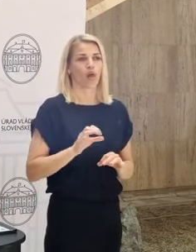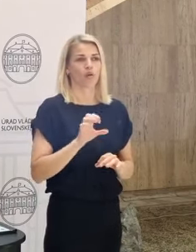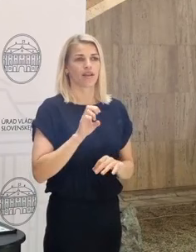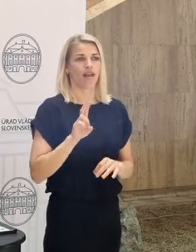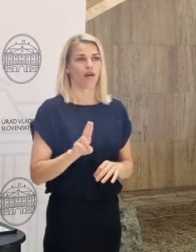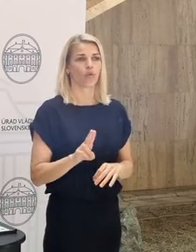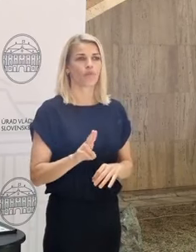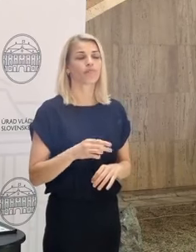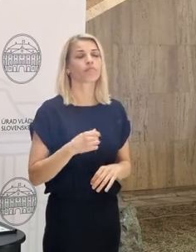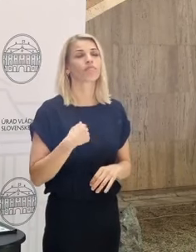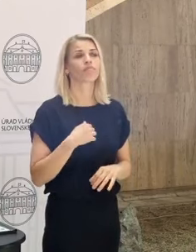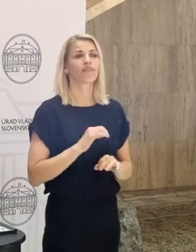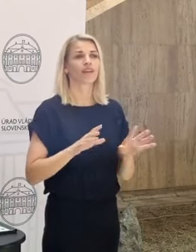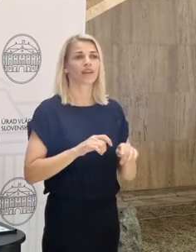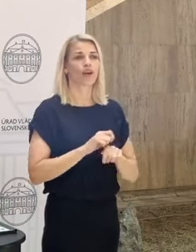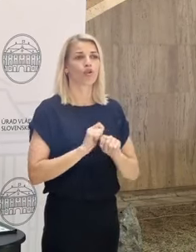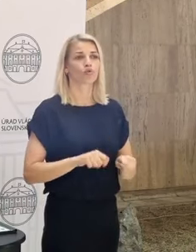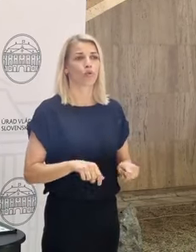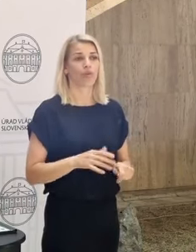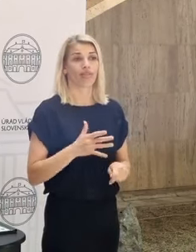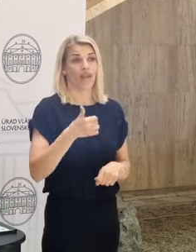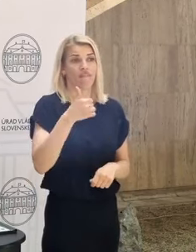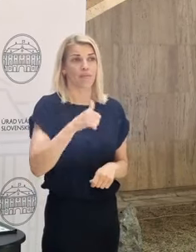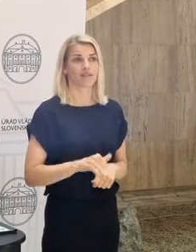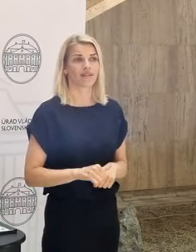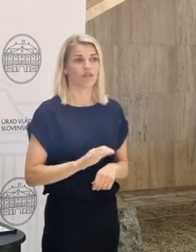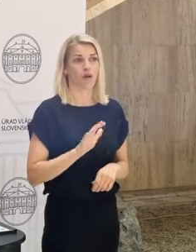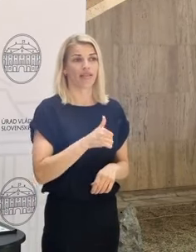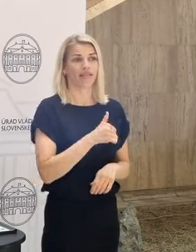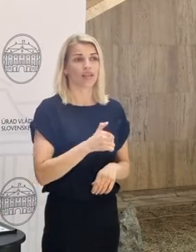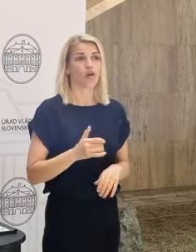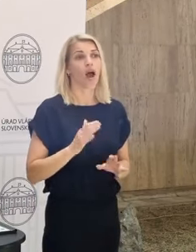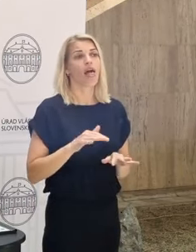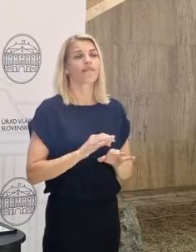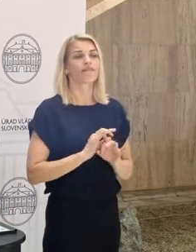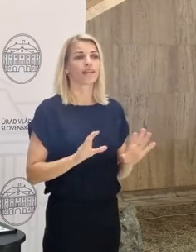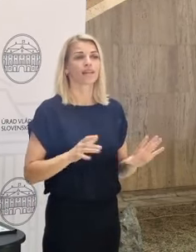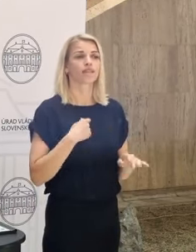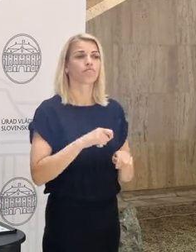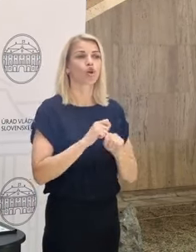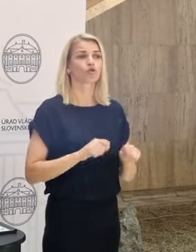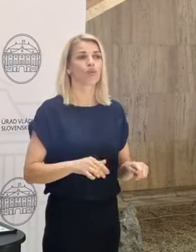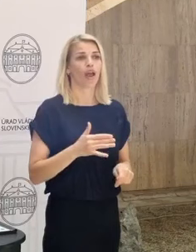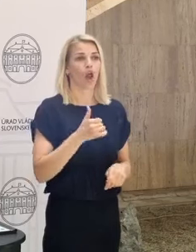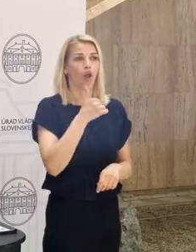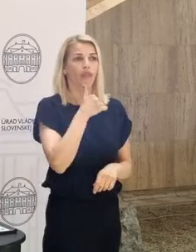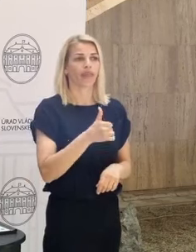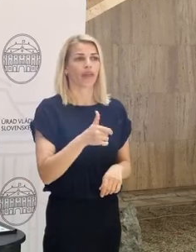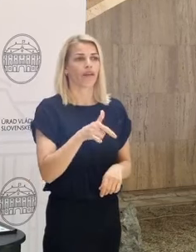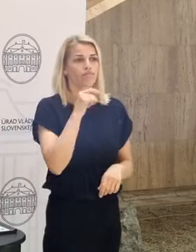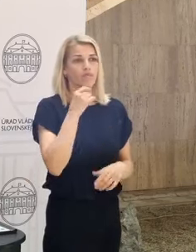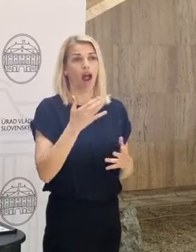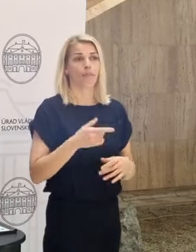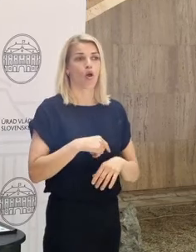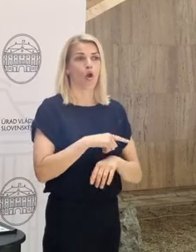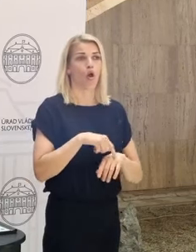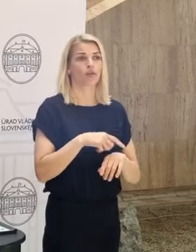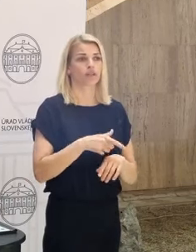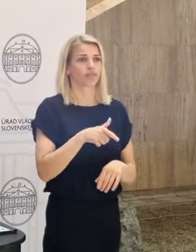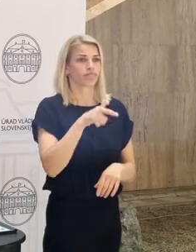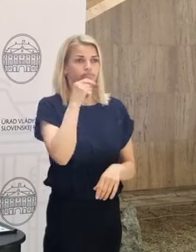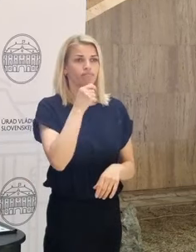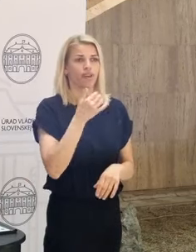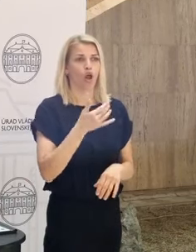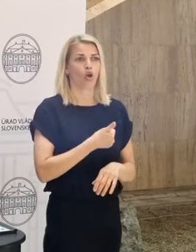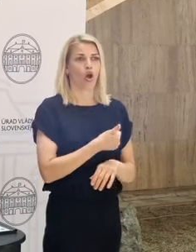Dokázali sme rozhodovať nie v mesiacoch a týždňoch, ale dokázali sme rozhodovať v dňoch a hodinách. A